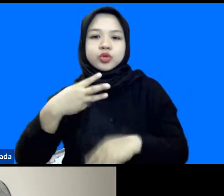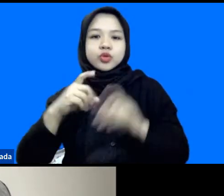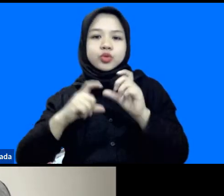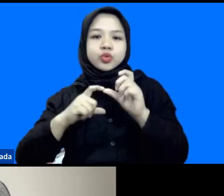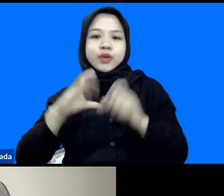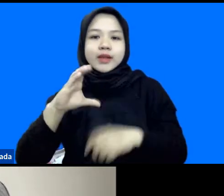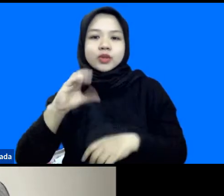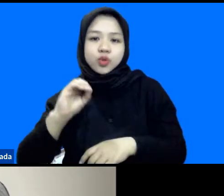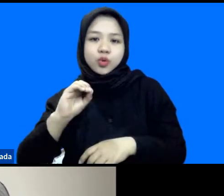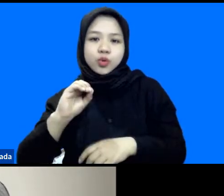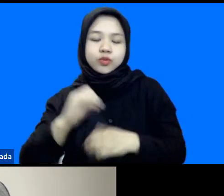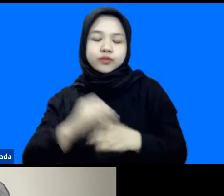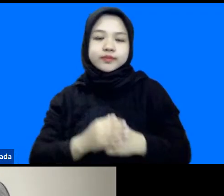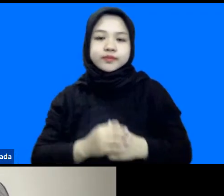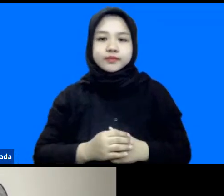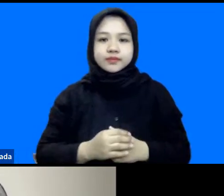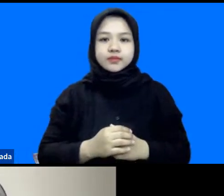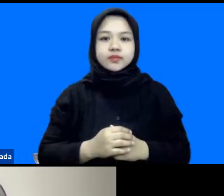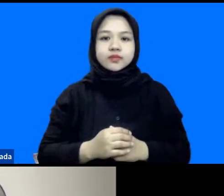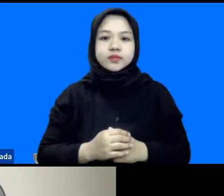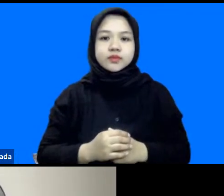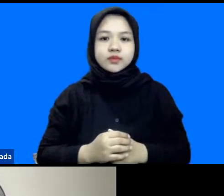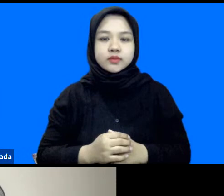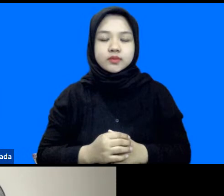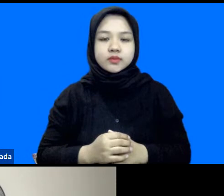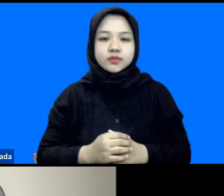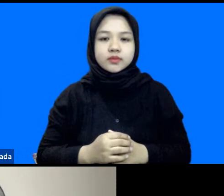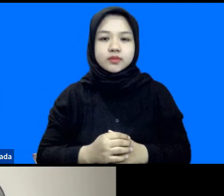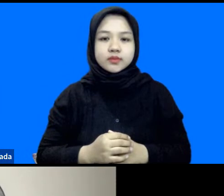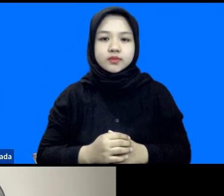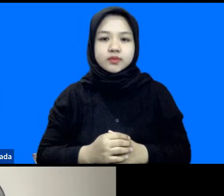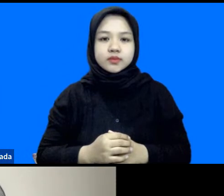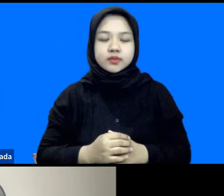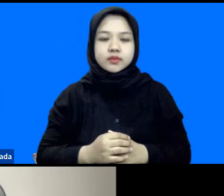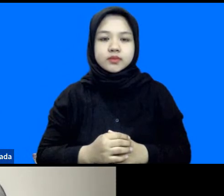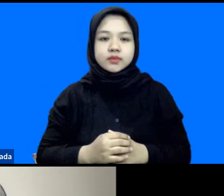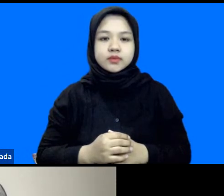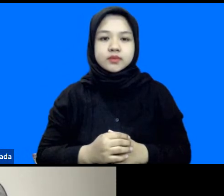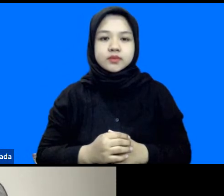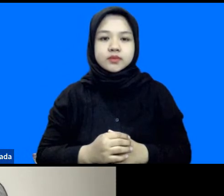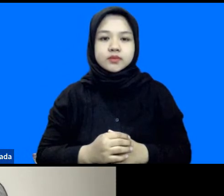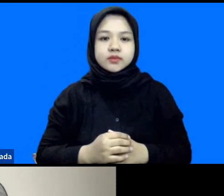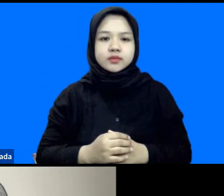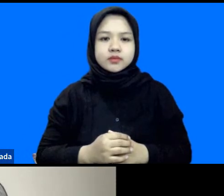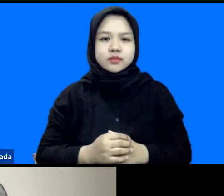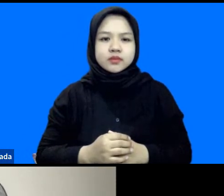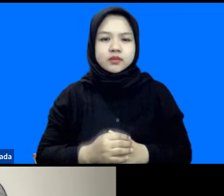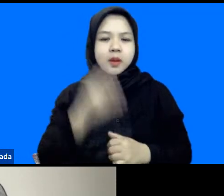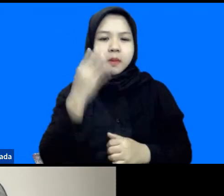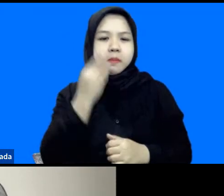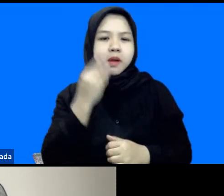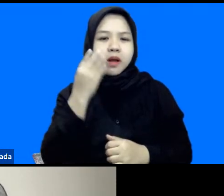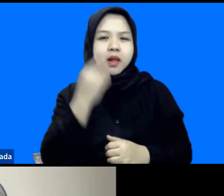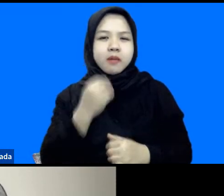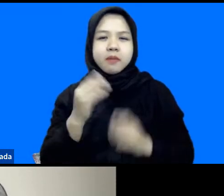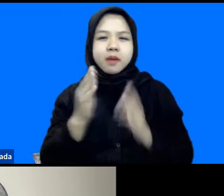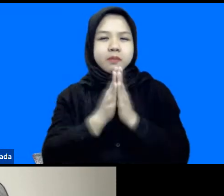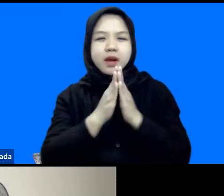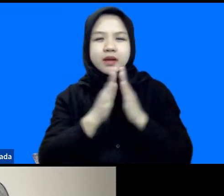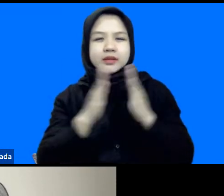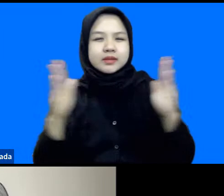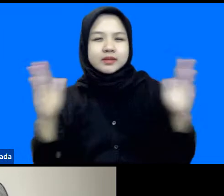Kemudian selain itu, cukup panjang sekali ini pengalaman dari Ibu Irina,